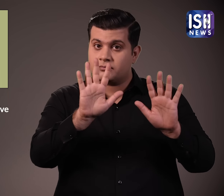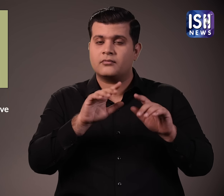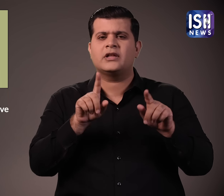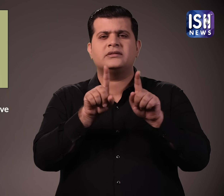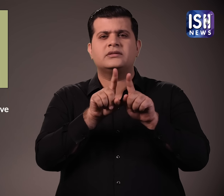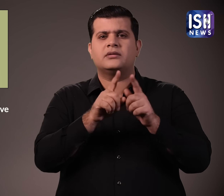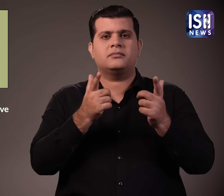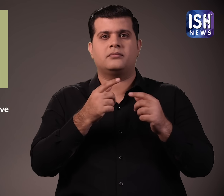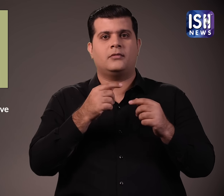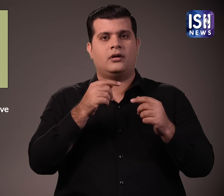यहाँ एक फाइदा है